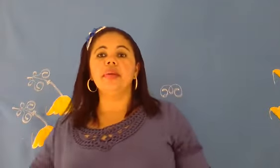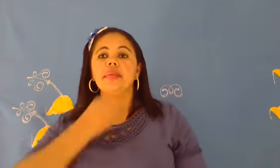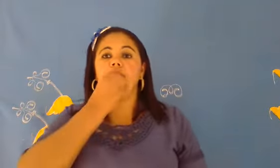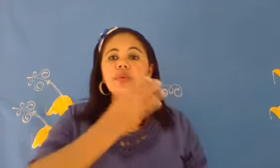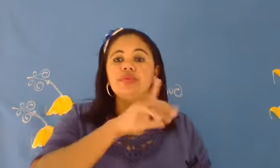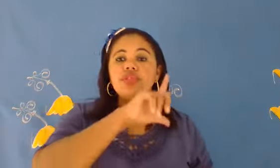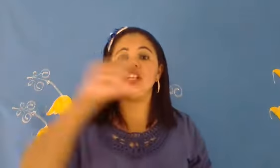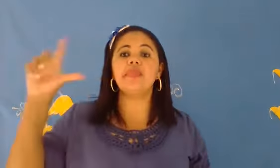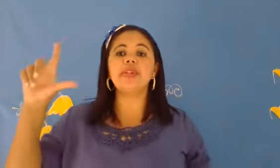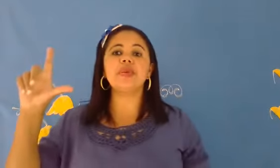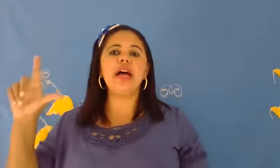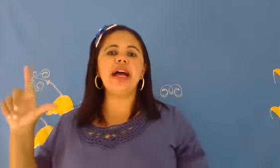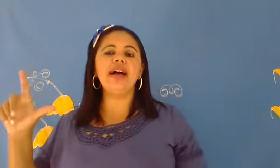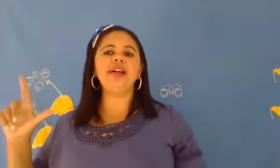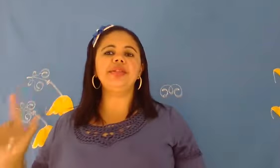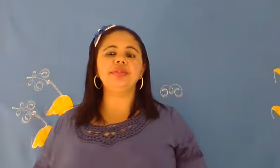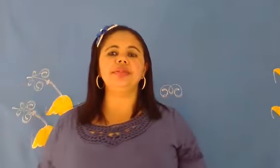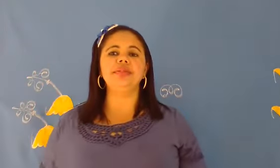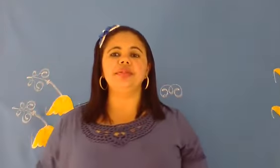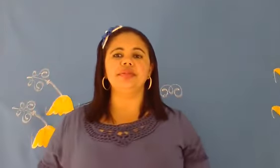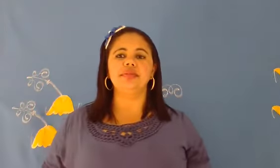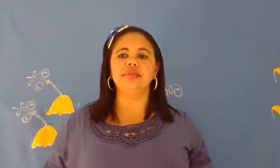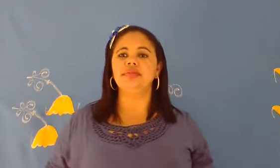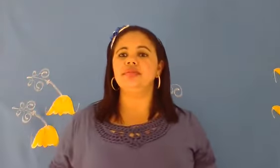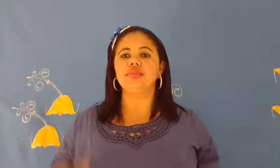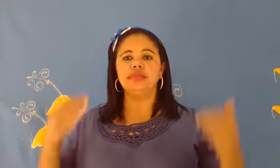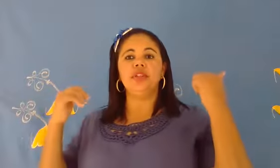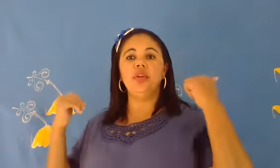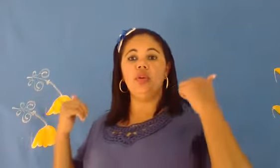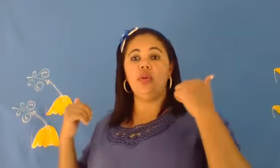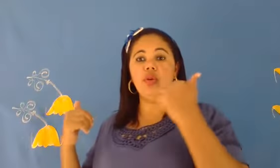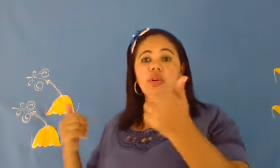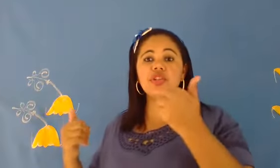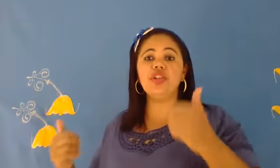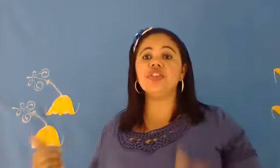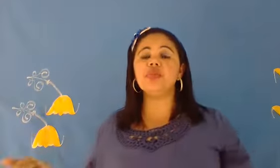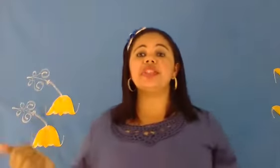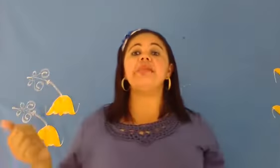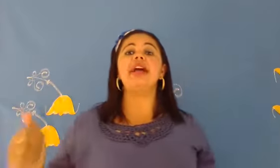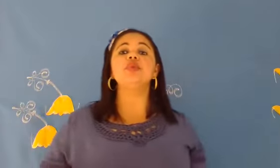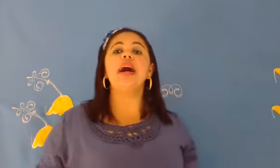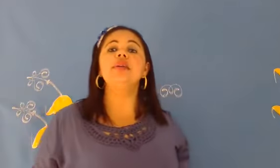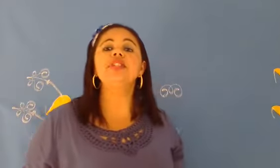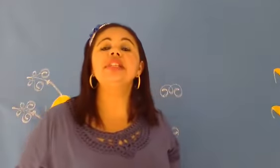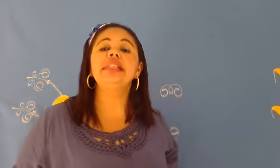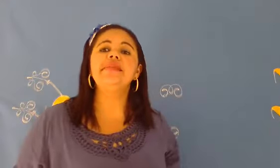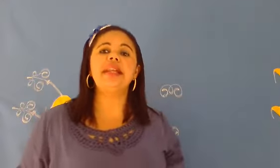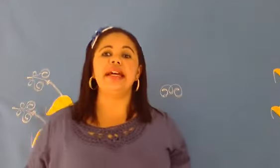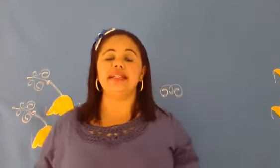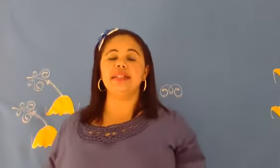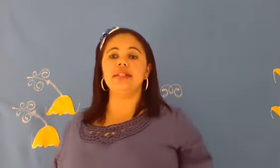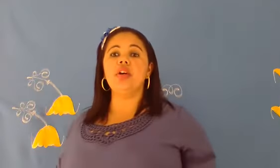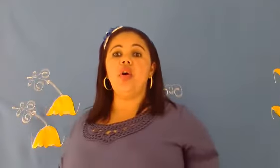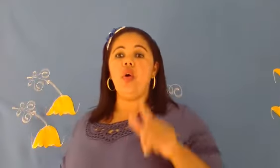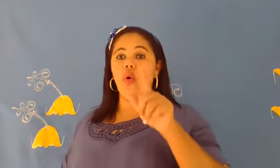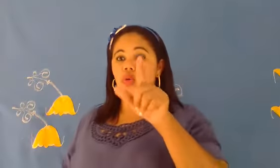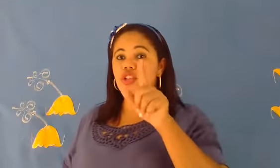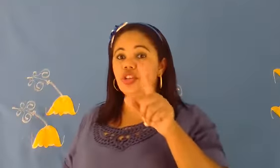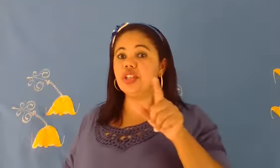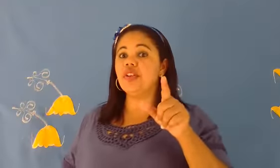Bom dia pessoal, hoje nós vamos ter mais uma aula de libras. Hoje nós